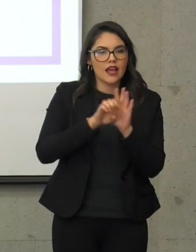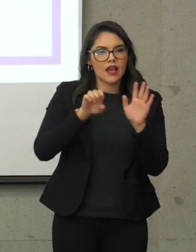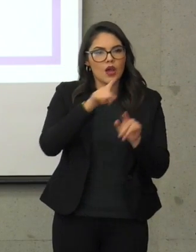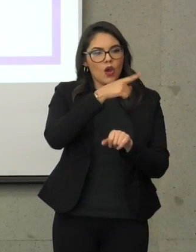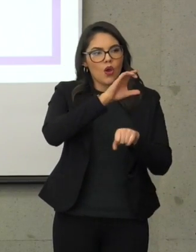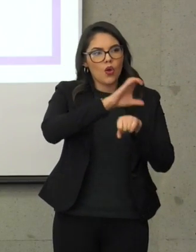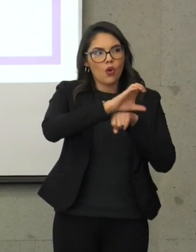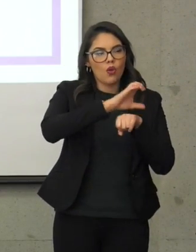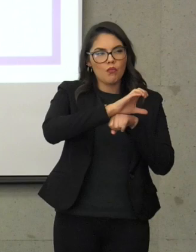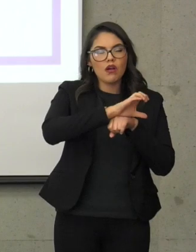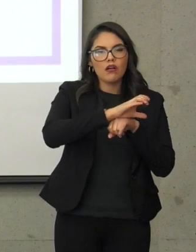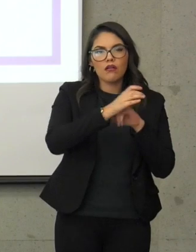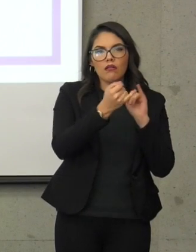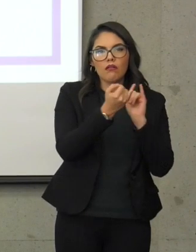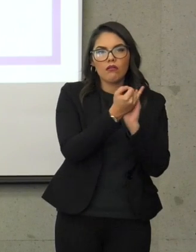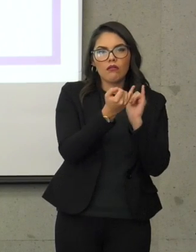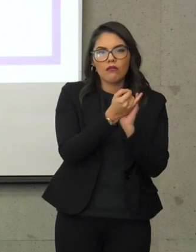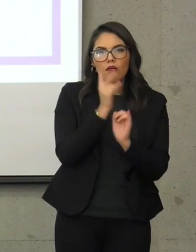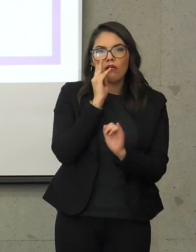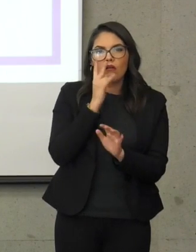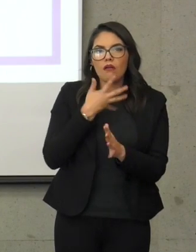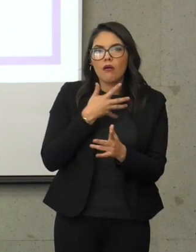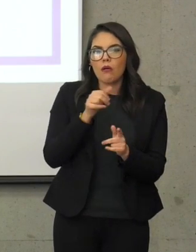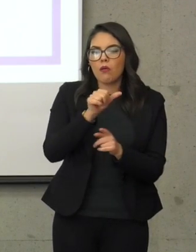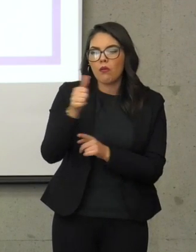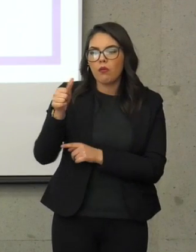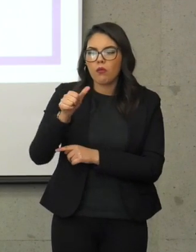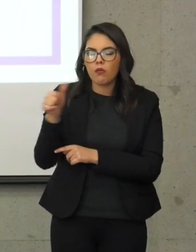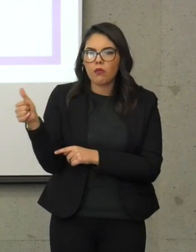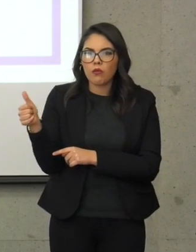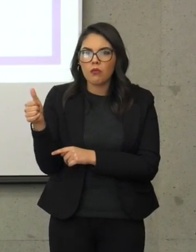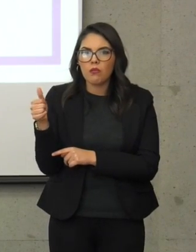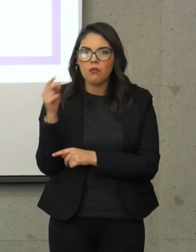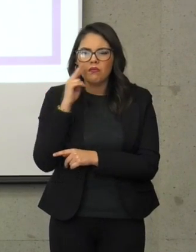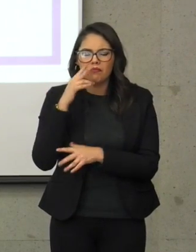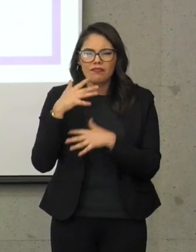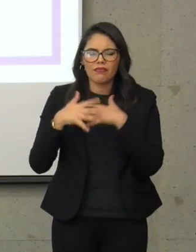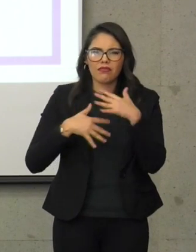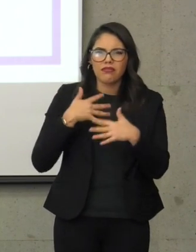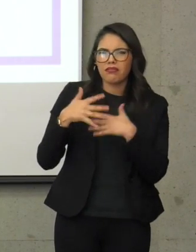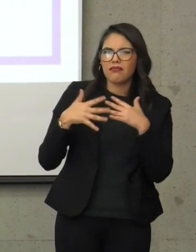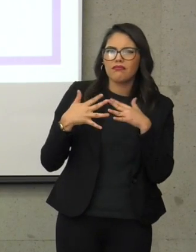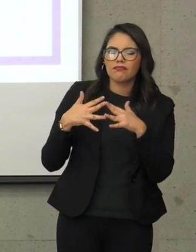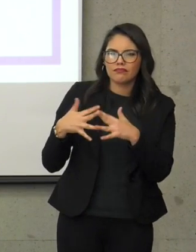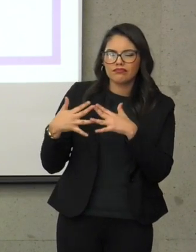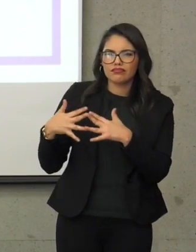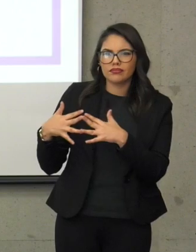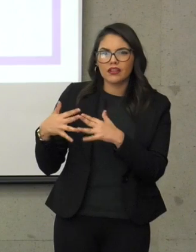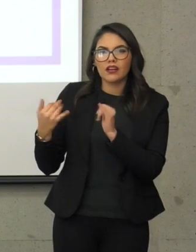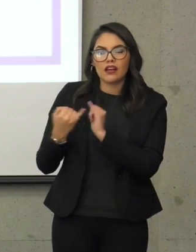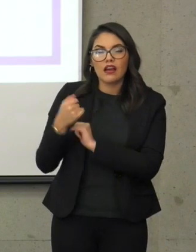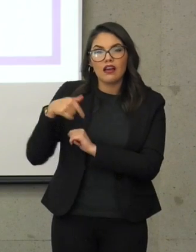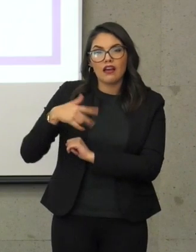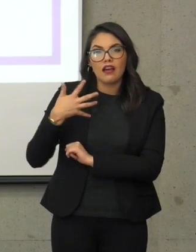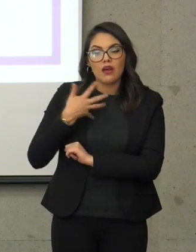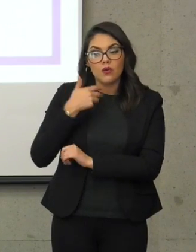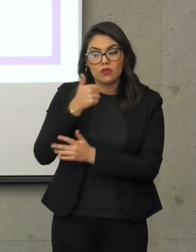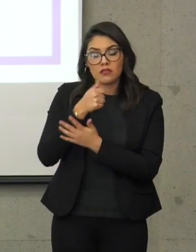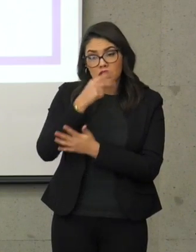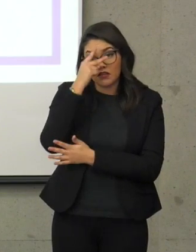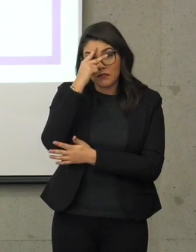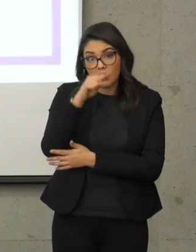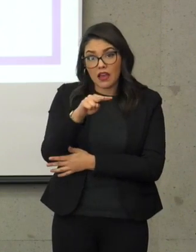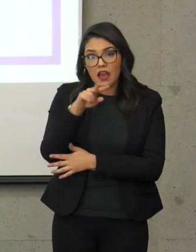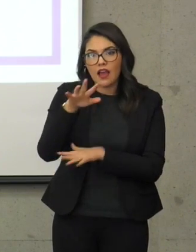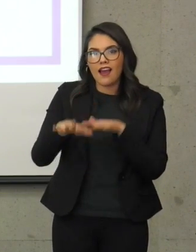estos países, pero también hemos ya tenido, digamos, un reflejo aquí. Y a pesar de que la Comisión de la Ciudad de México no puede tener,